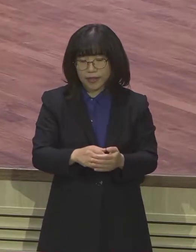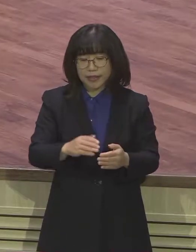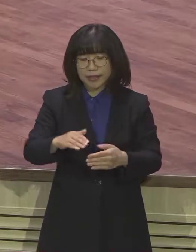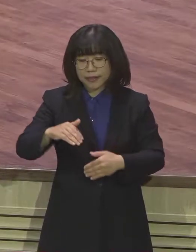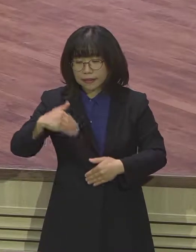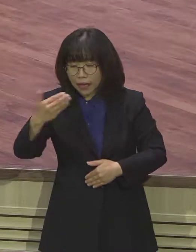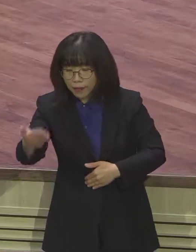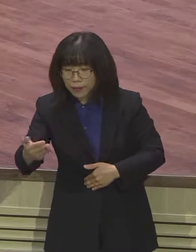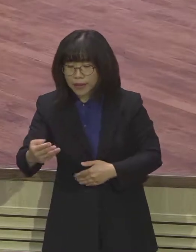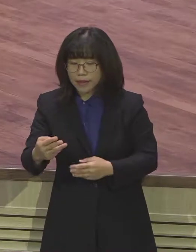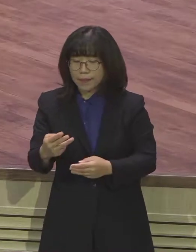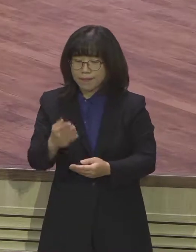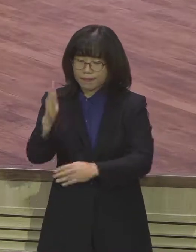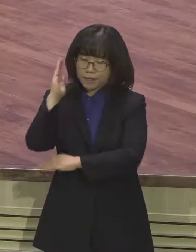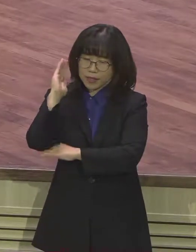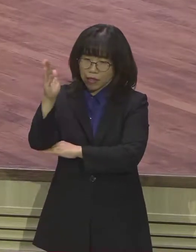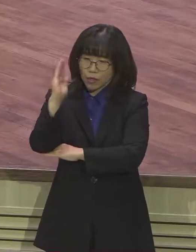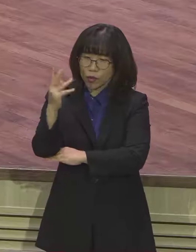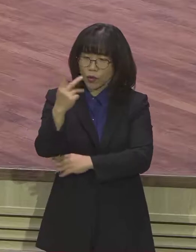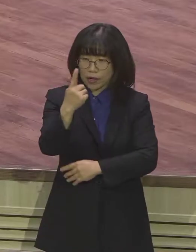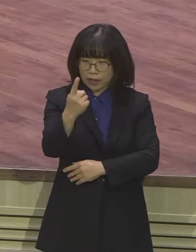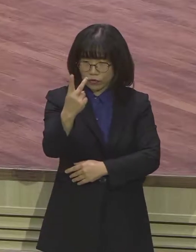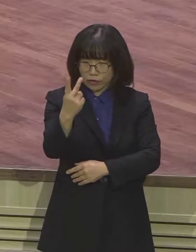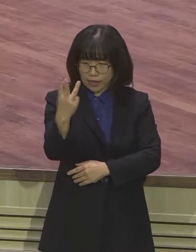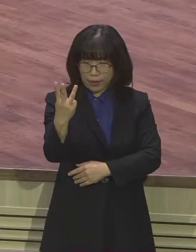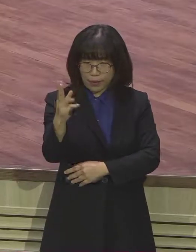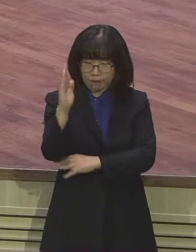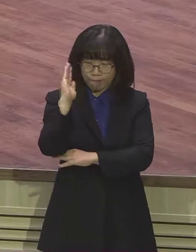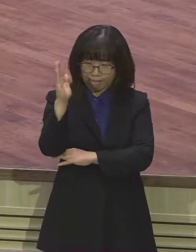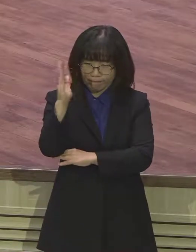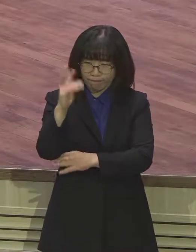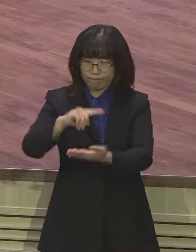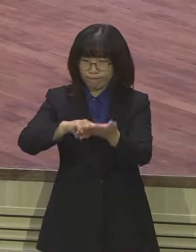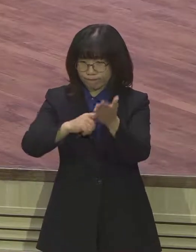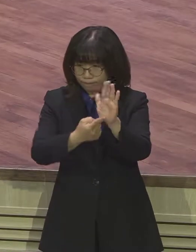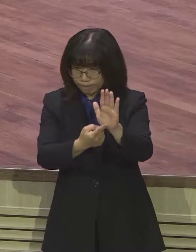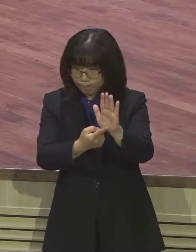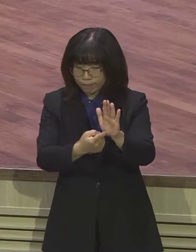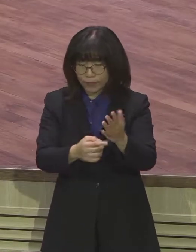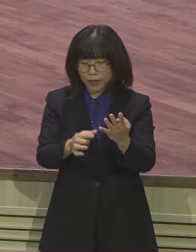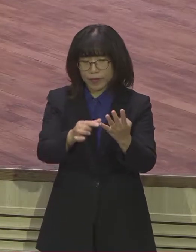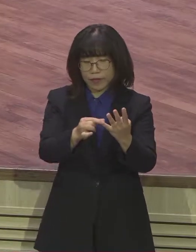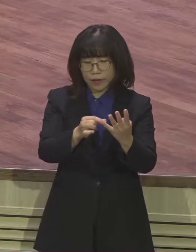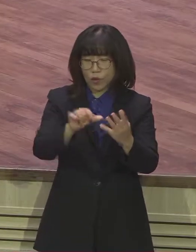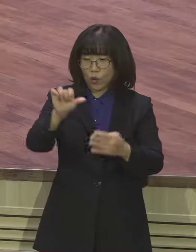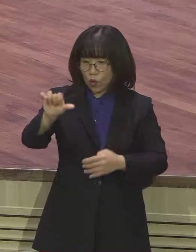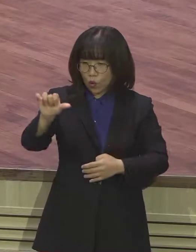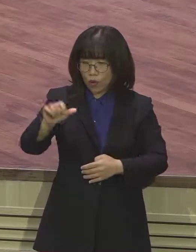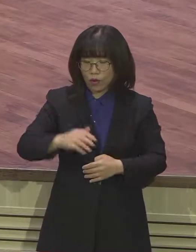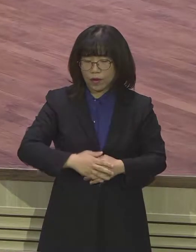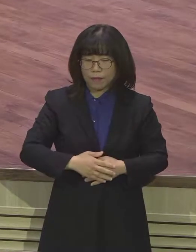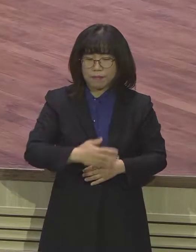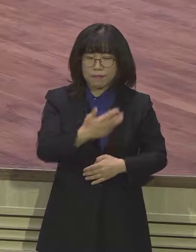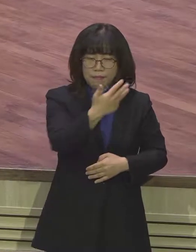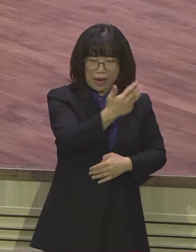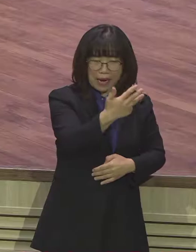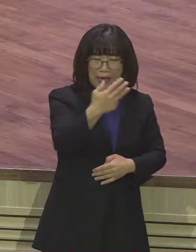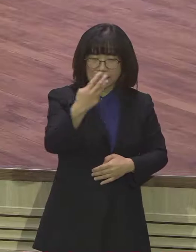설교를 북왕국에 증거했기 때문이고 5라는 것은 암호스에게 하나님이 보여주셨던 5가지